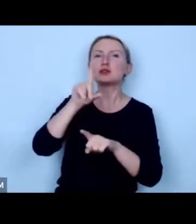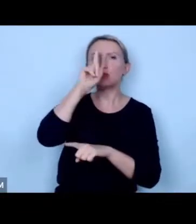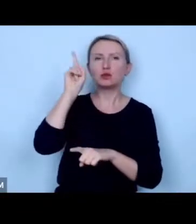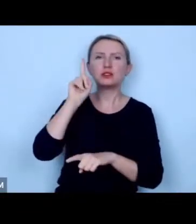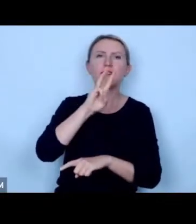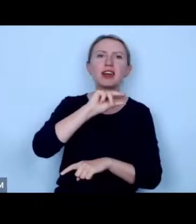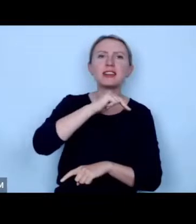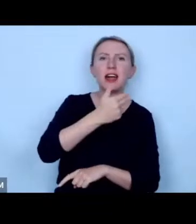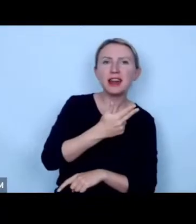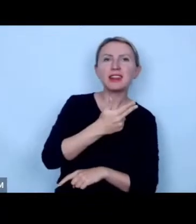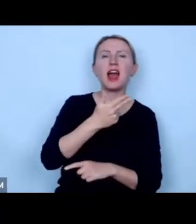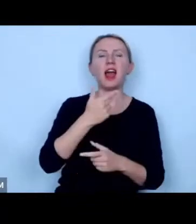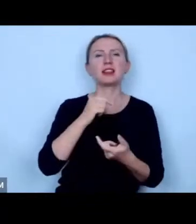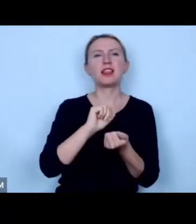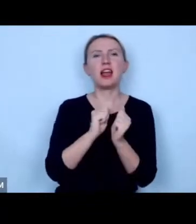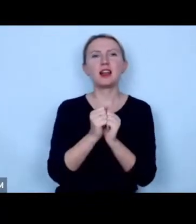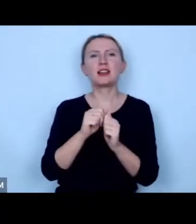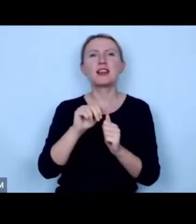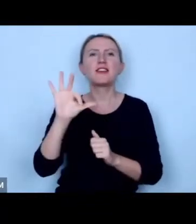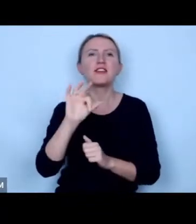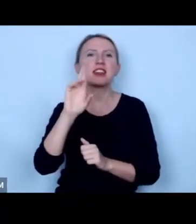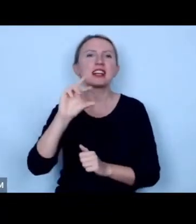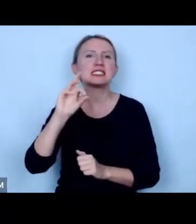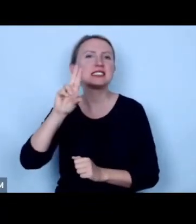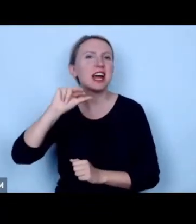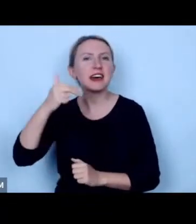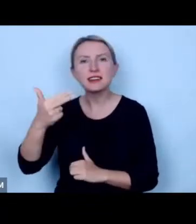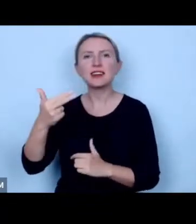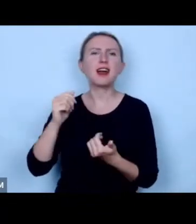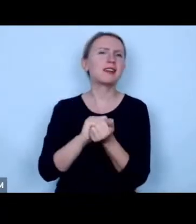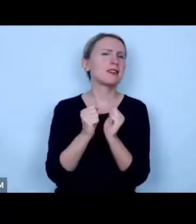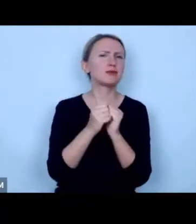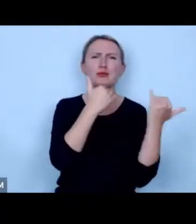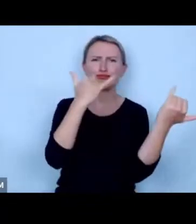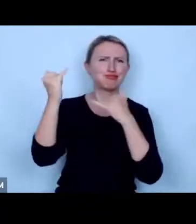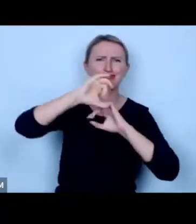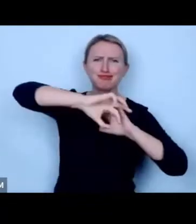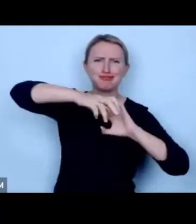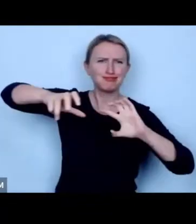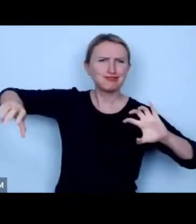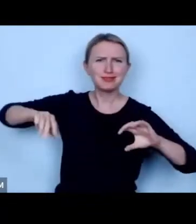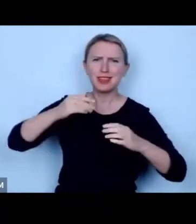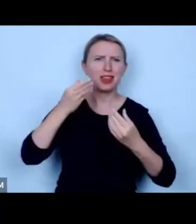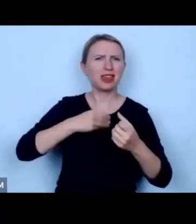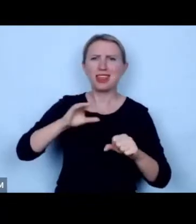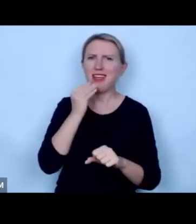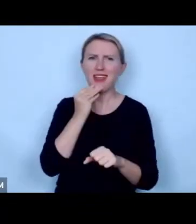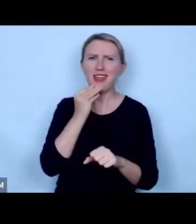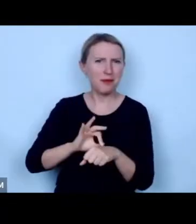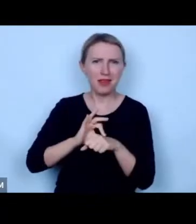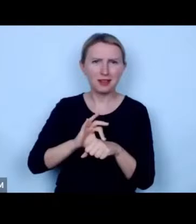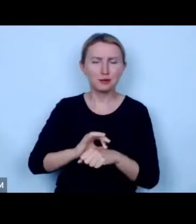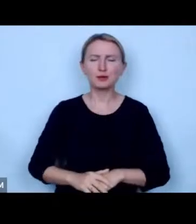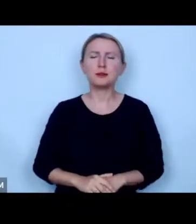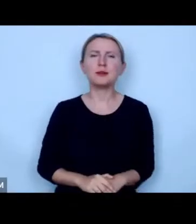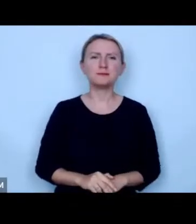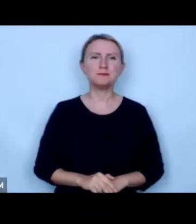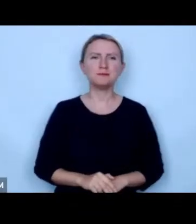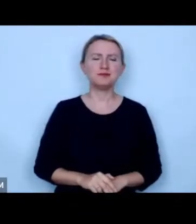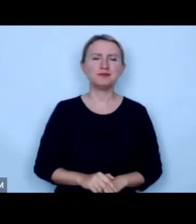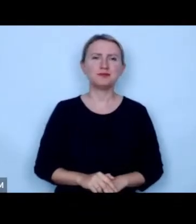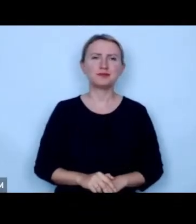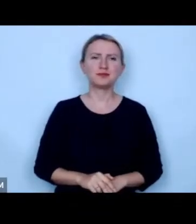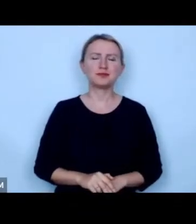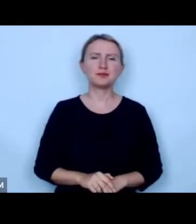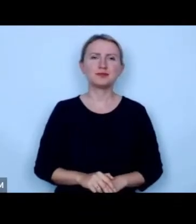wegetarianami czy flexitarianami czy jakkolwiek inaczej chcieliby po prostu nazwać swoje stanowisko i swoje